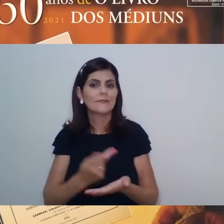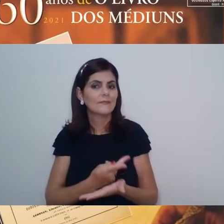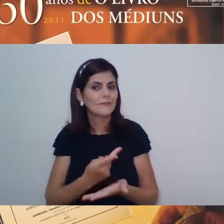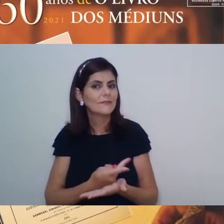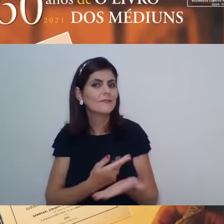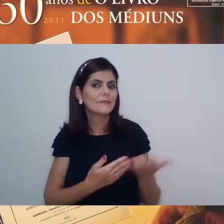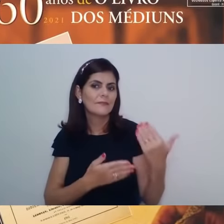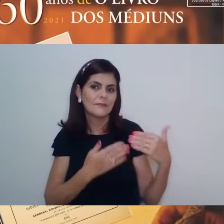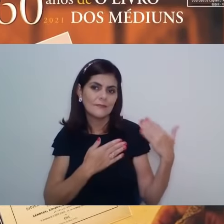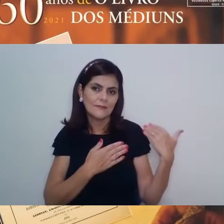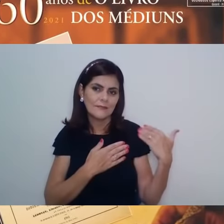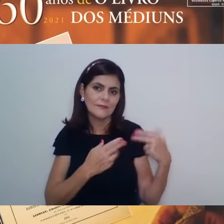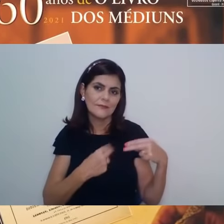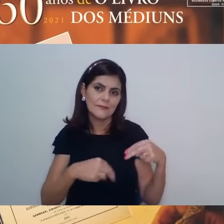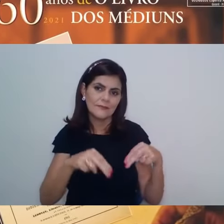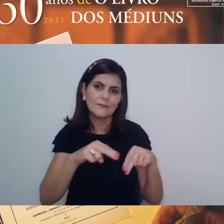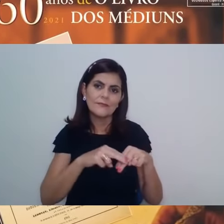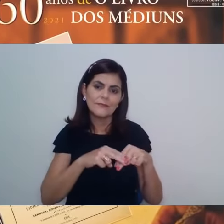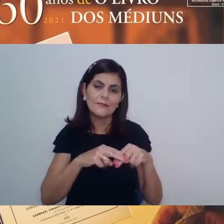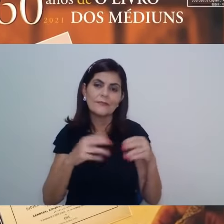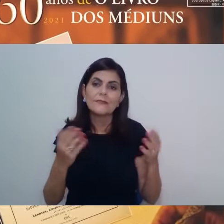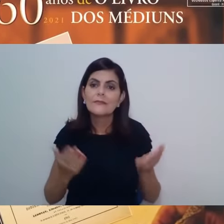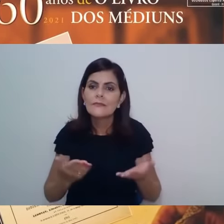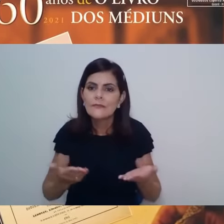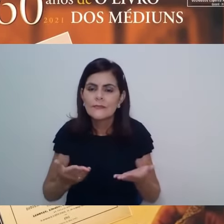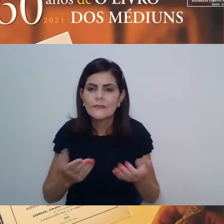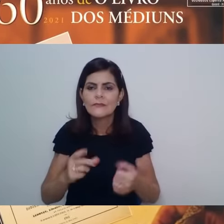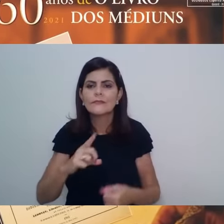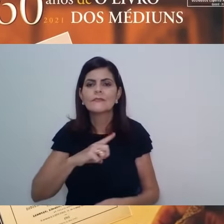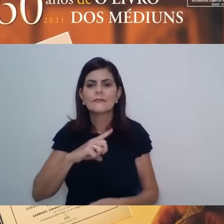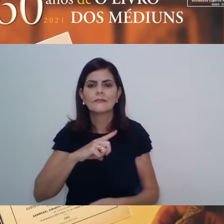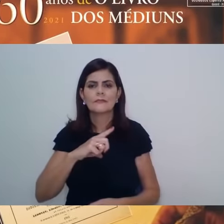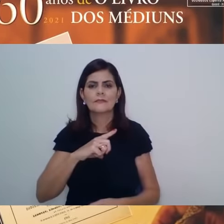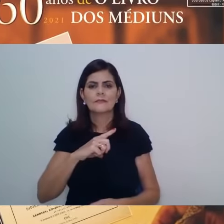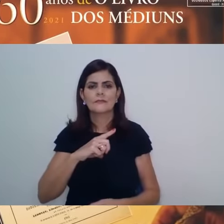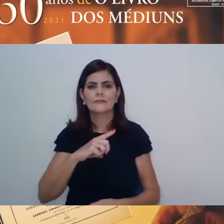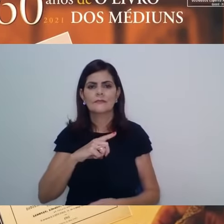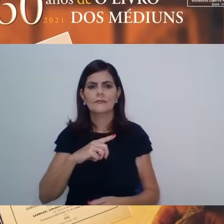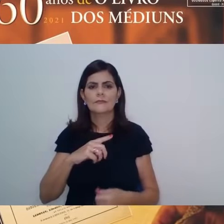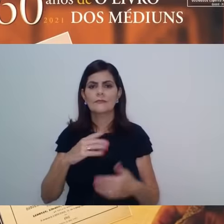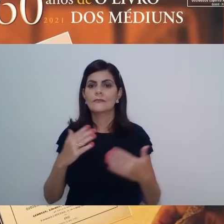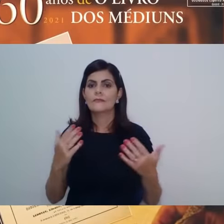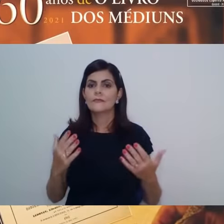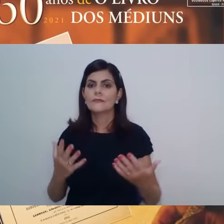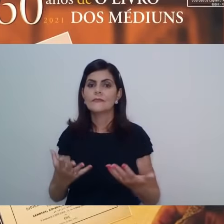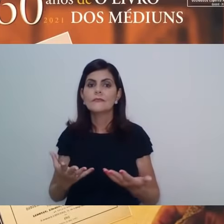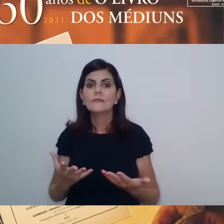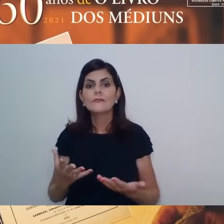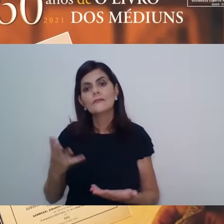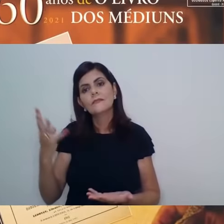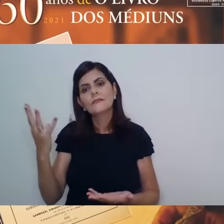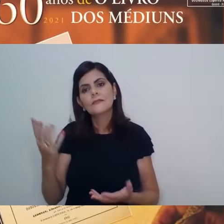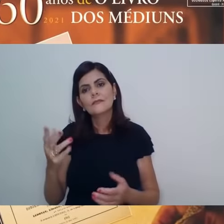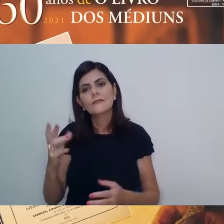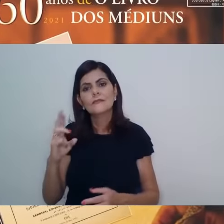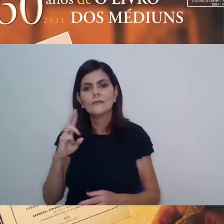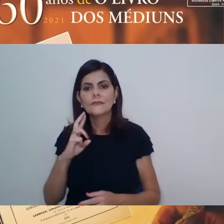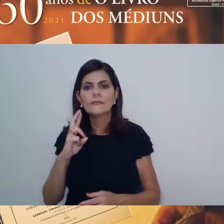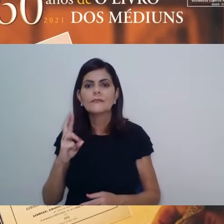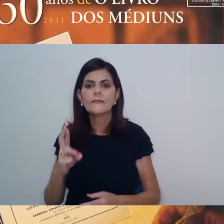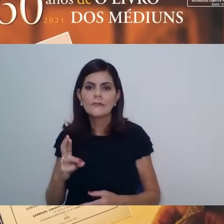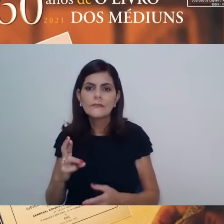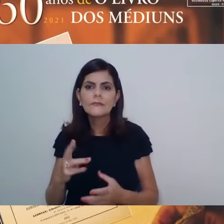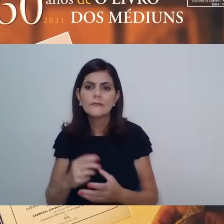resgatam, sob o peso de severos compromissos e ilimitadas responsabilidades, o